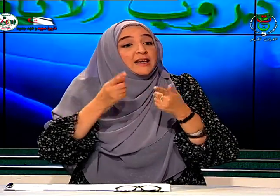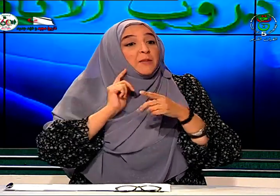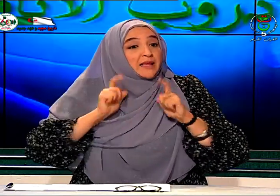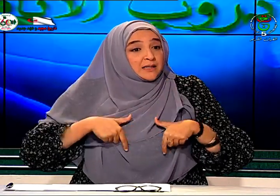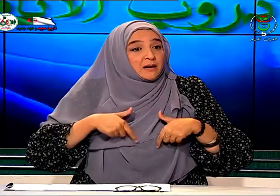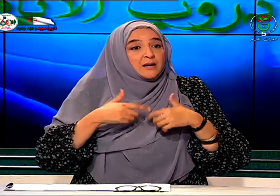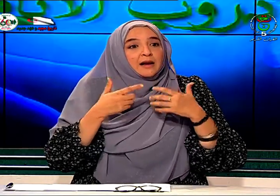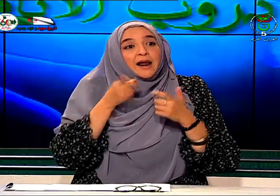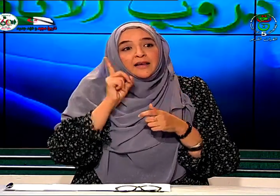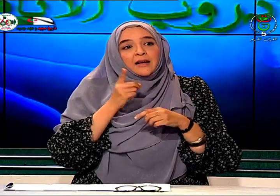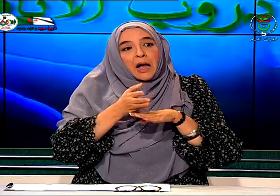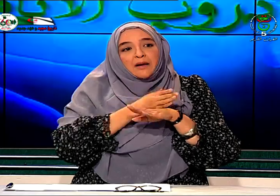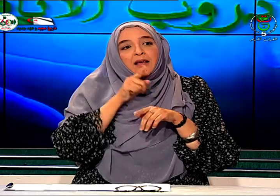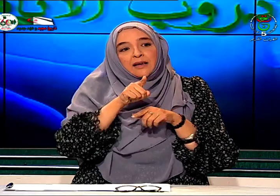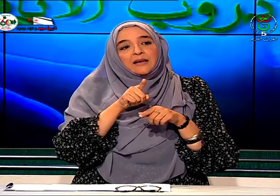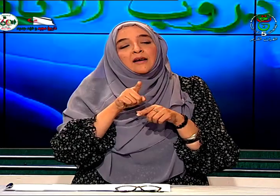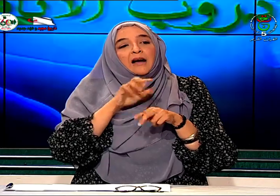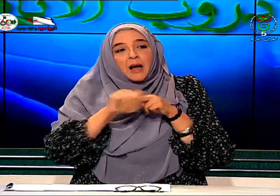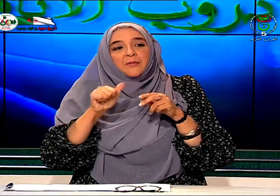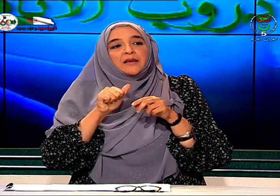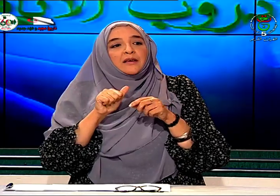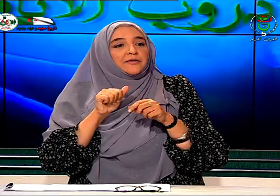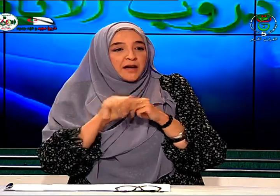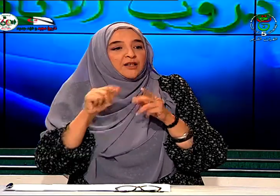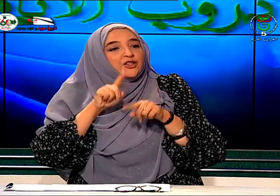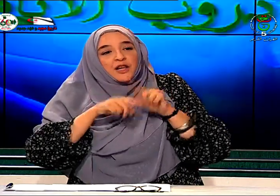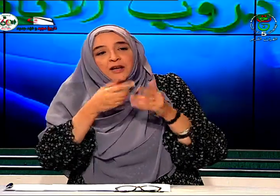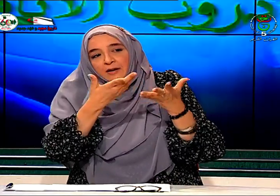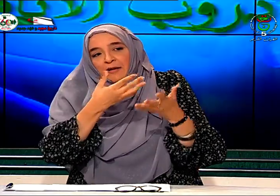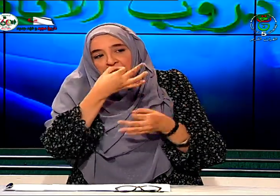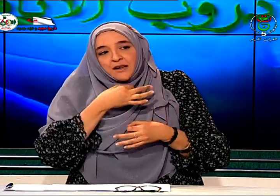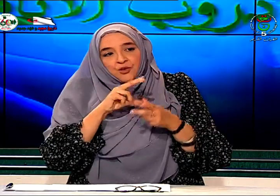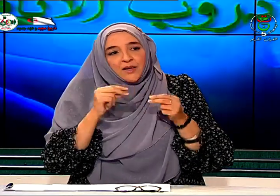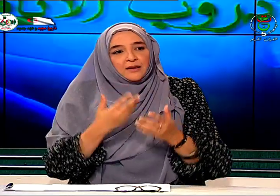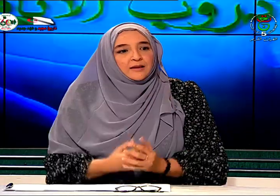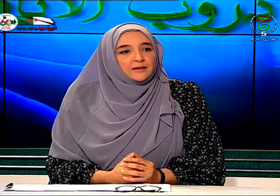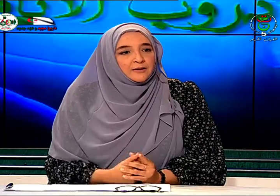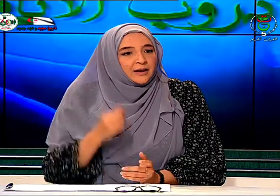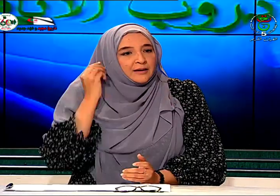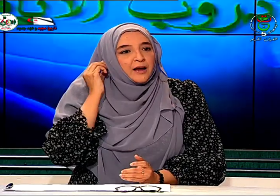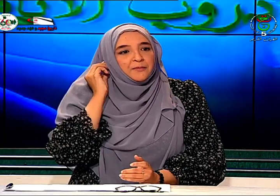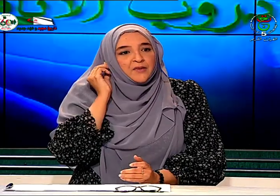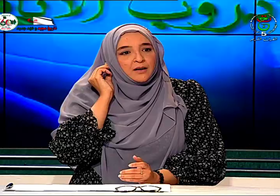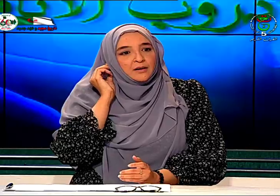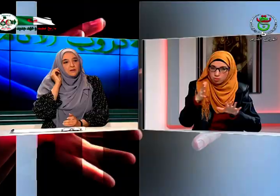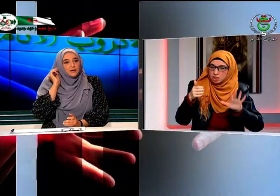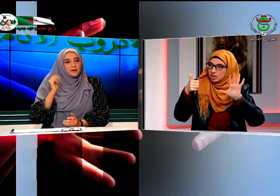المدرسة لكن قبل ذلك قام بفعل شيء أحكينا شوية على هذا نعم يعني